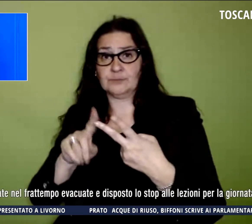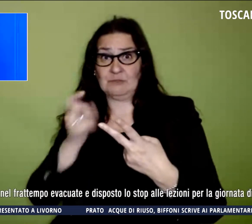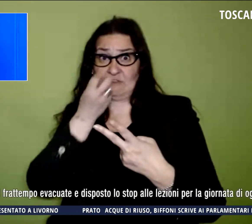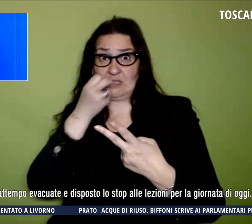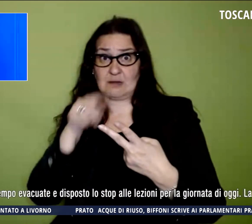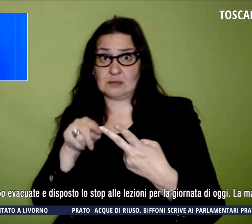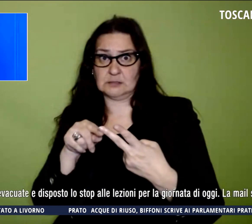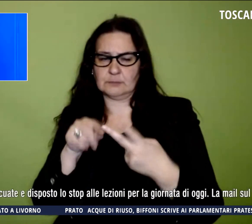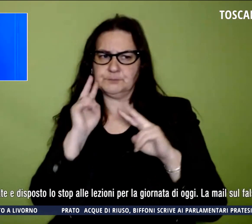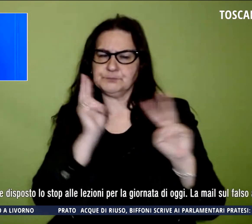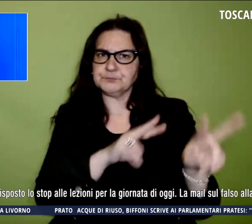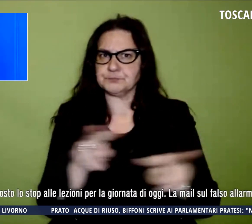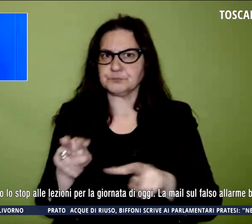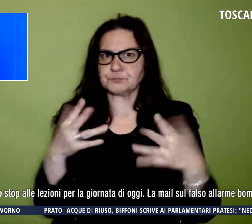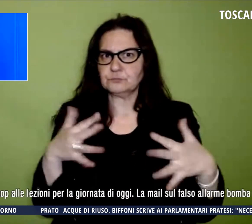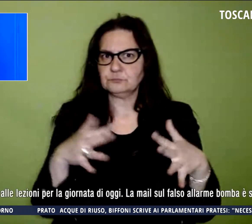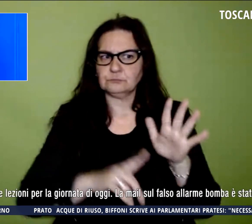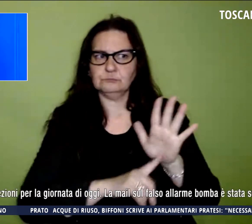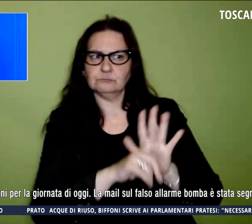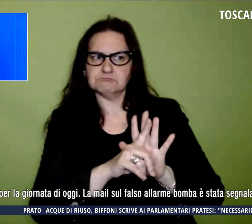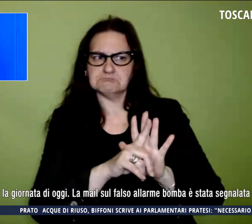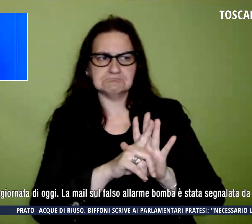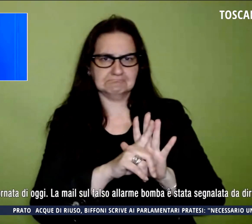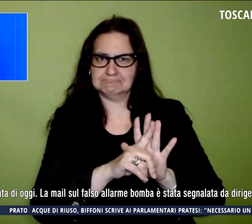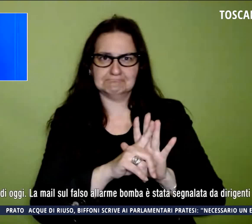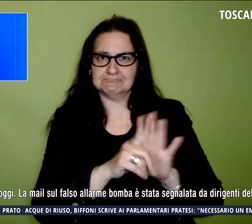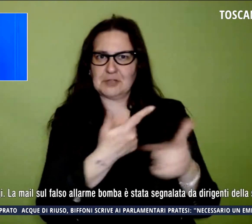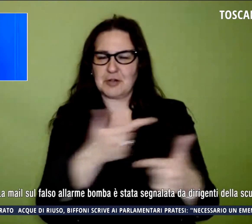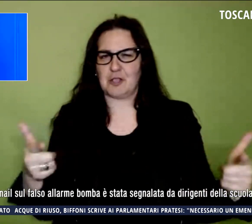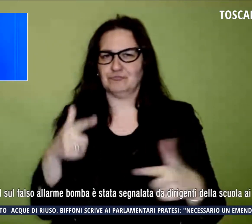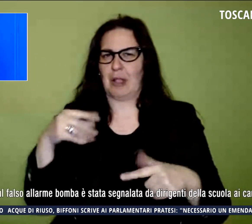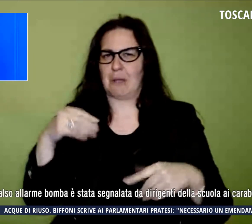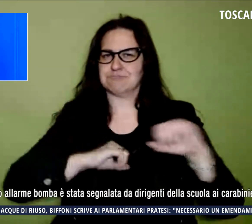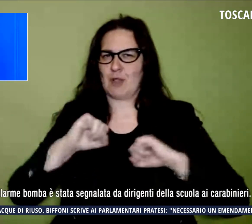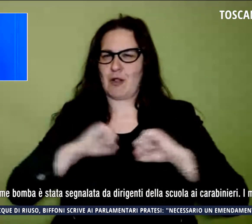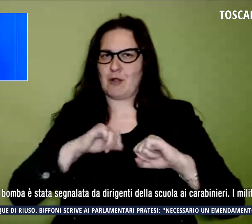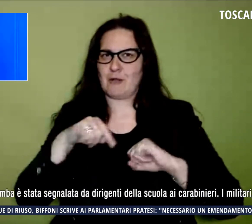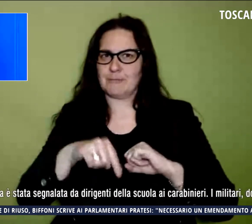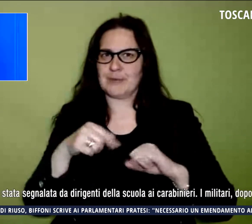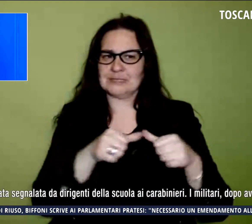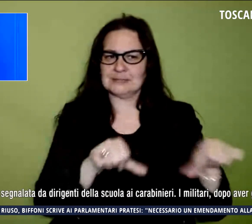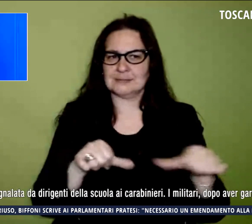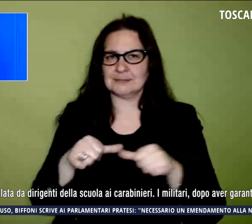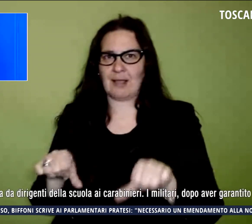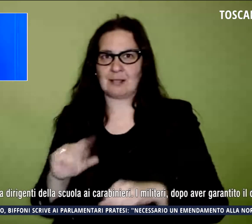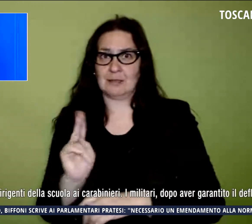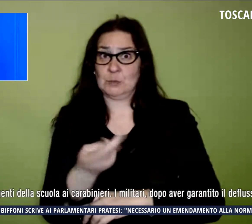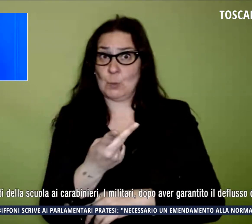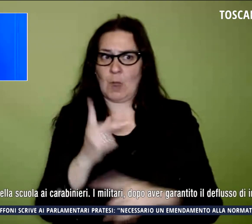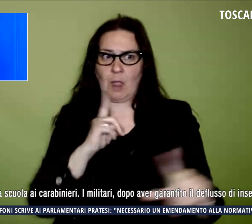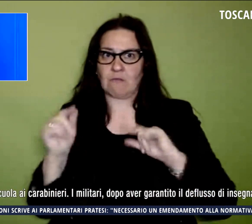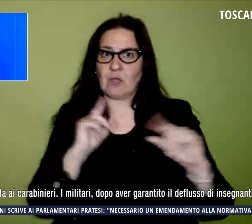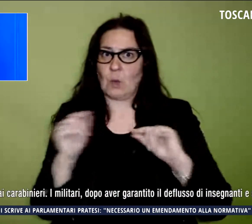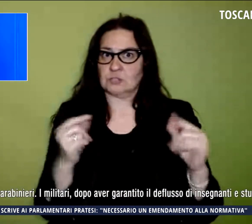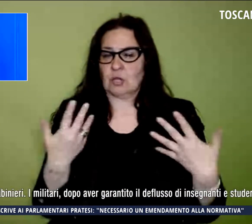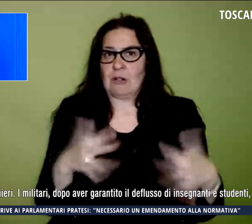accertamenti hanno dato per fortuna esito negativo. Le due sedi erano state nel frattempo evacuate ed